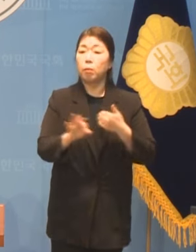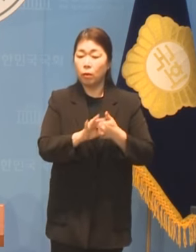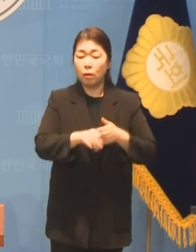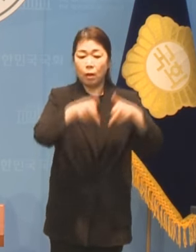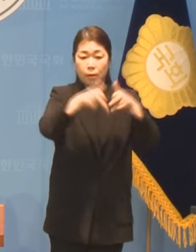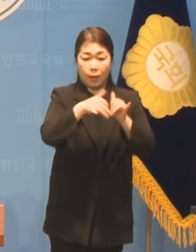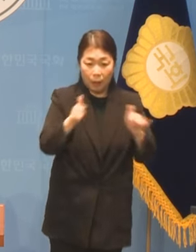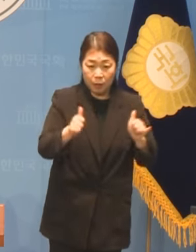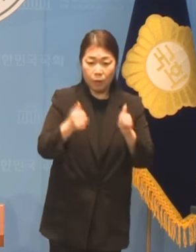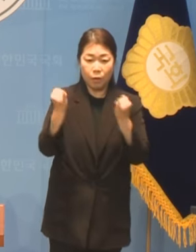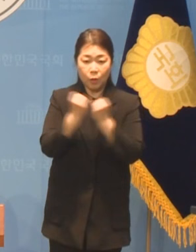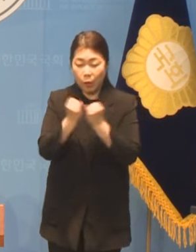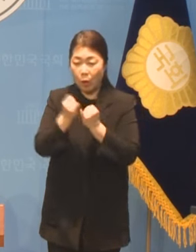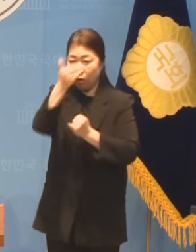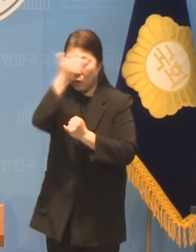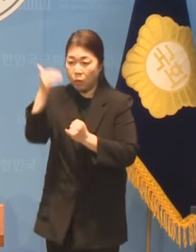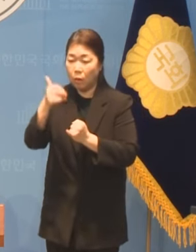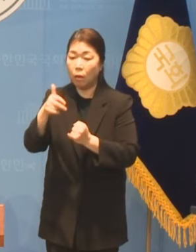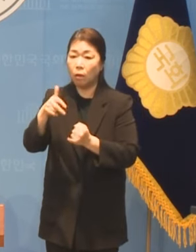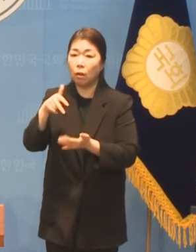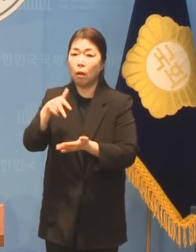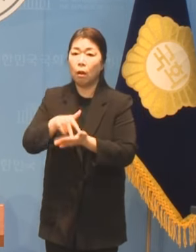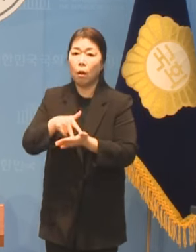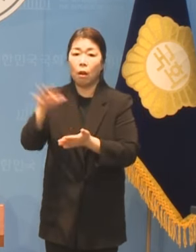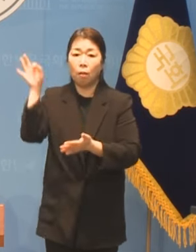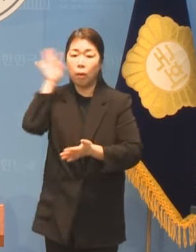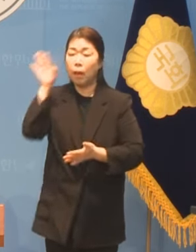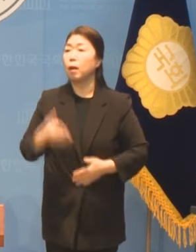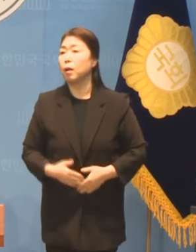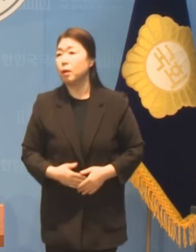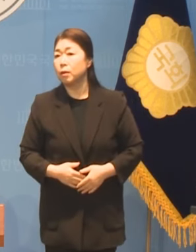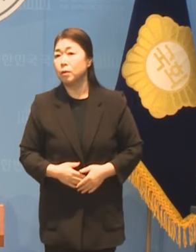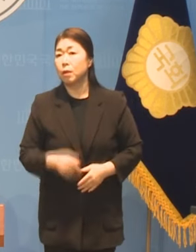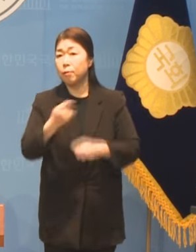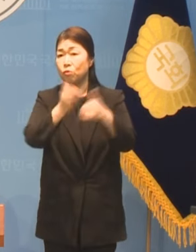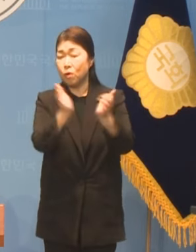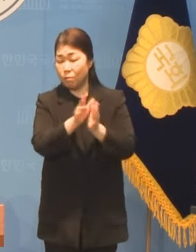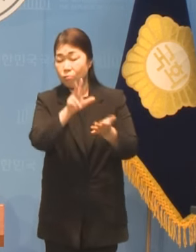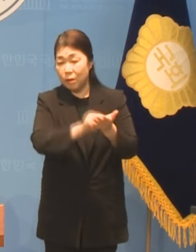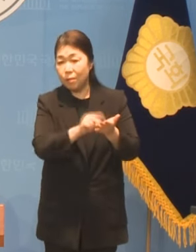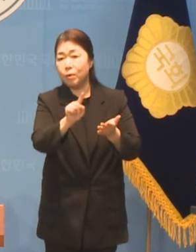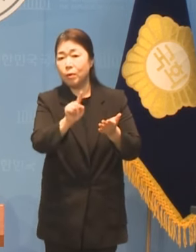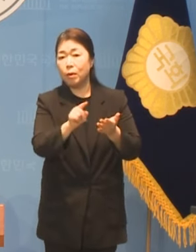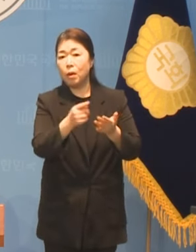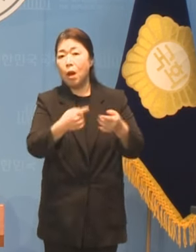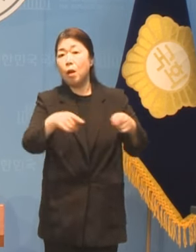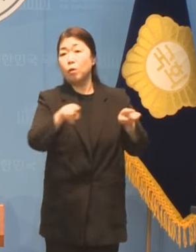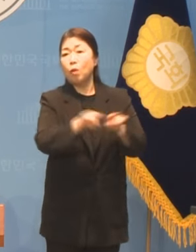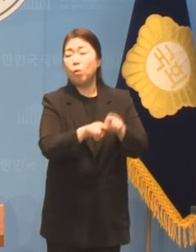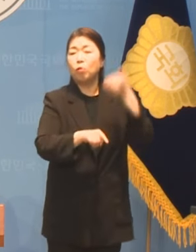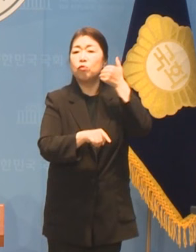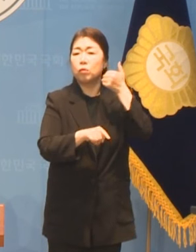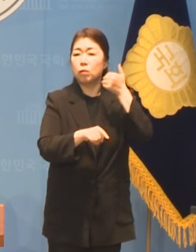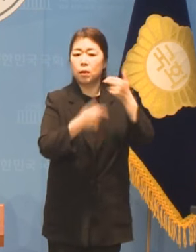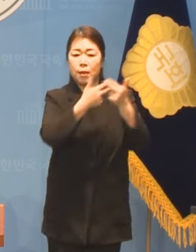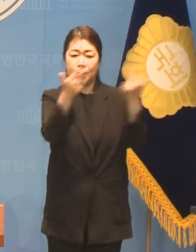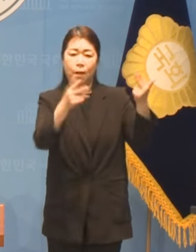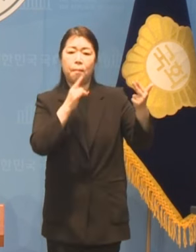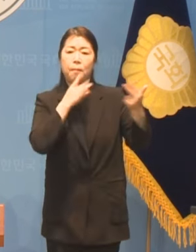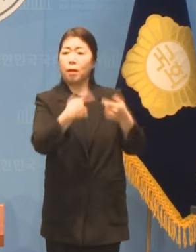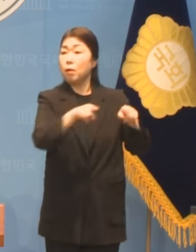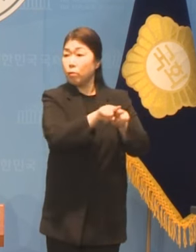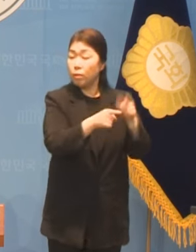자리를 잃게 만들었습니다 지금의 민주당에서 말하는 더불어는 이재명 당대표와 함께하는 기득권